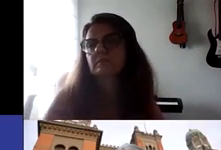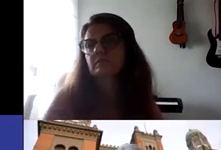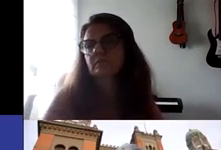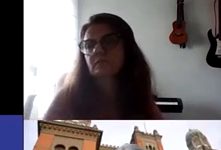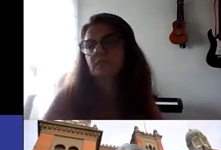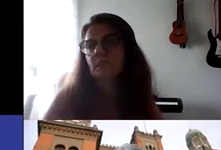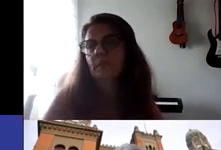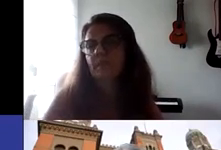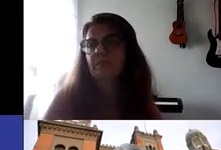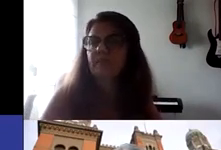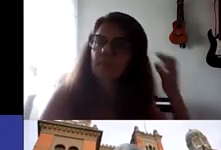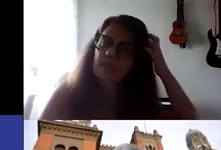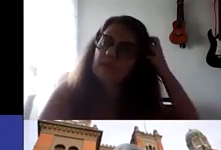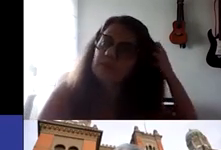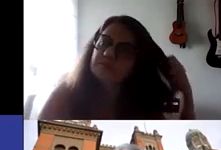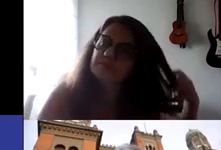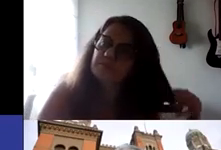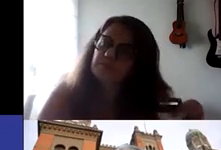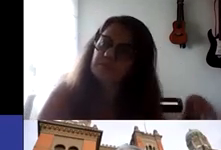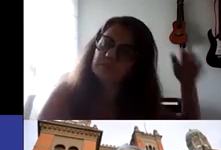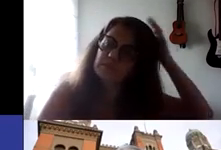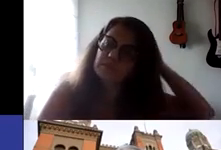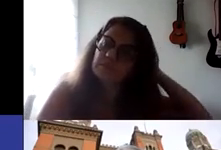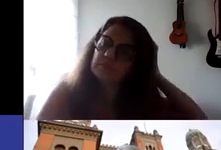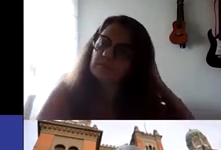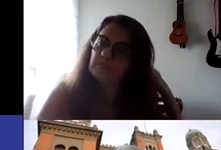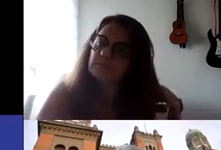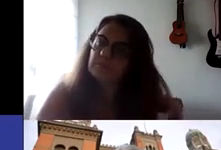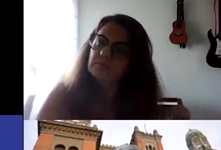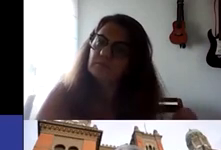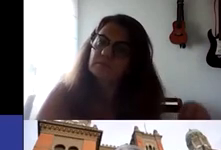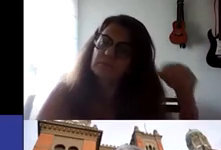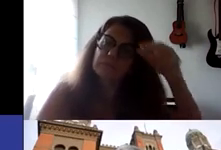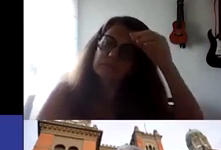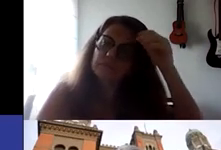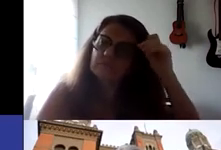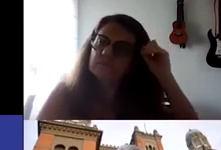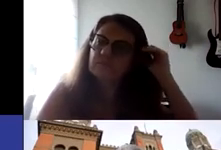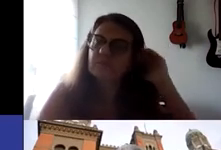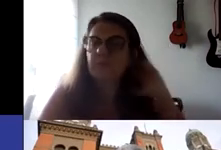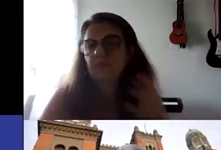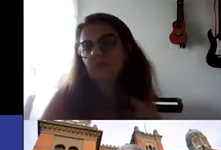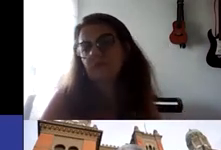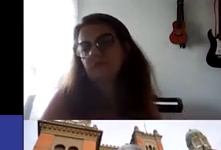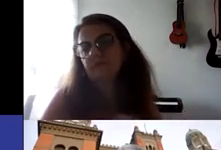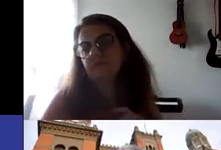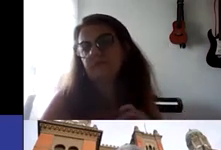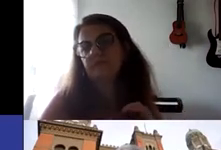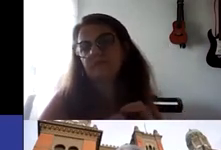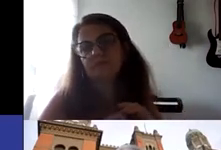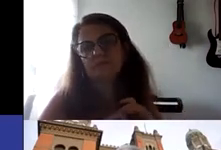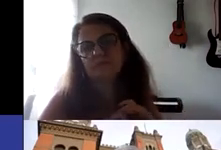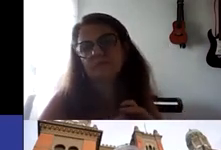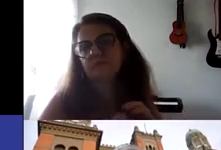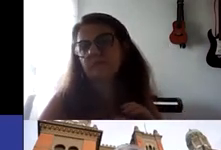laboratório, teclados adaptados, a mesa que também dê para cadeirante no laboratório, cadeira para obeso, então a gente fez